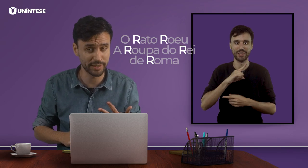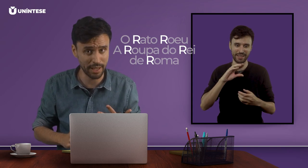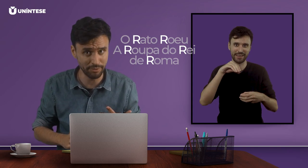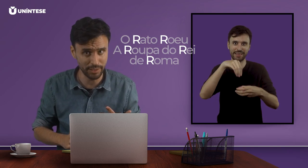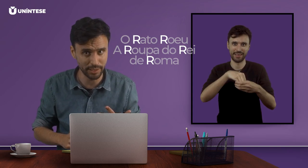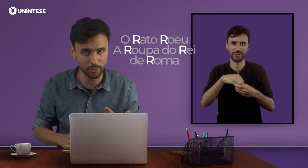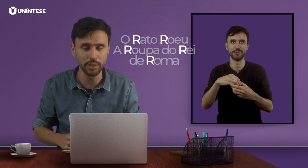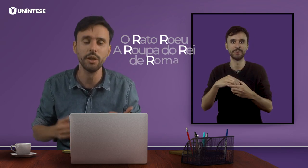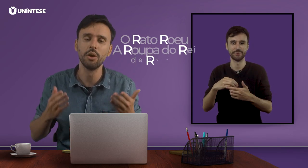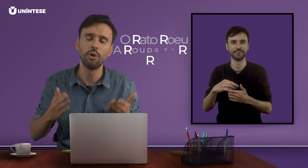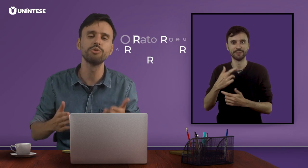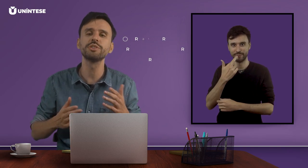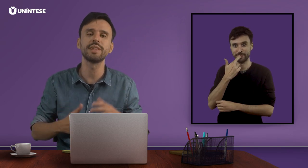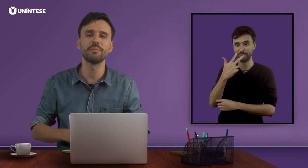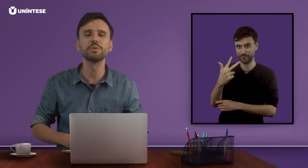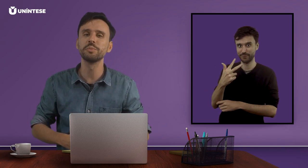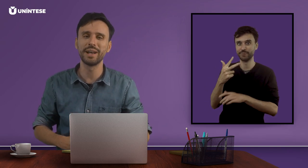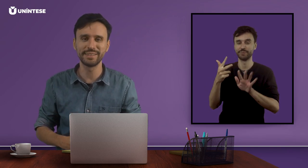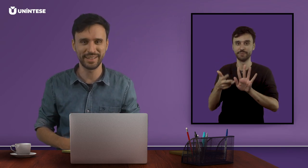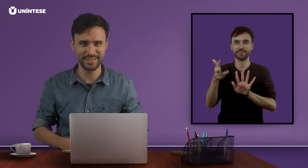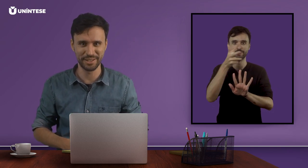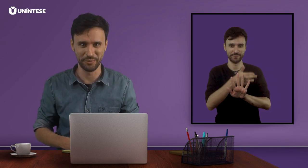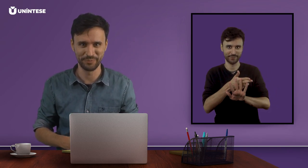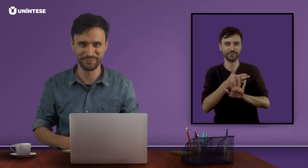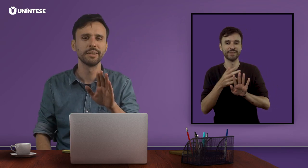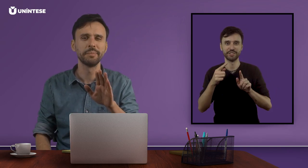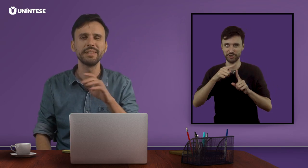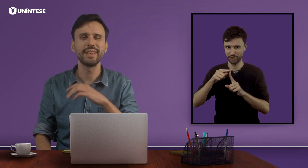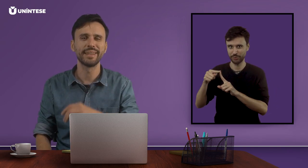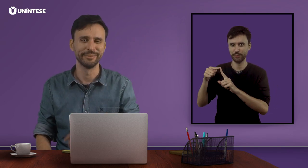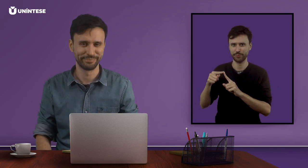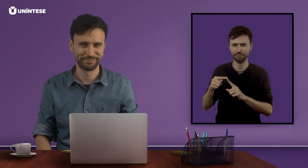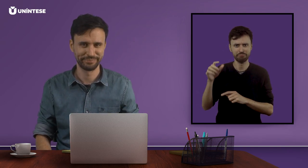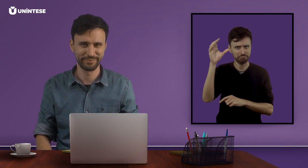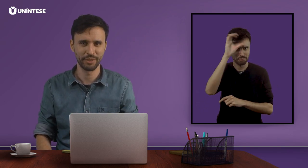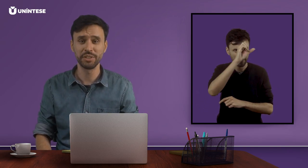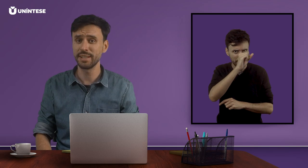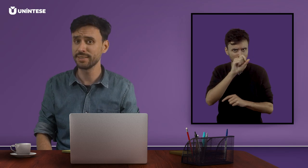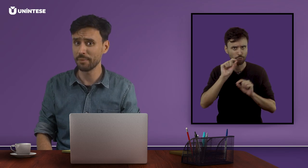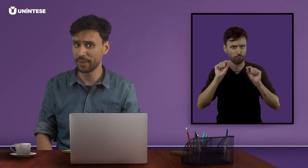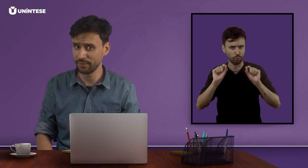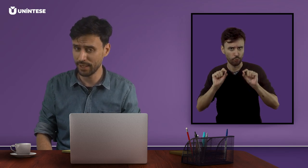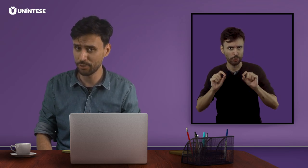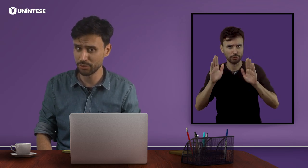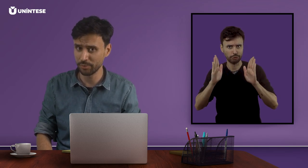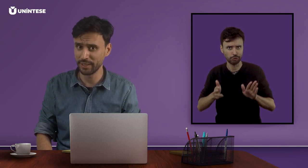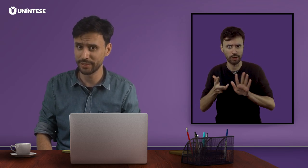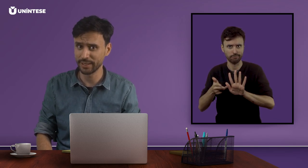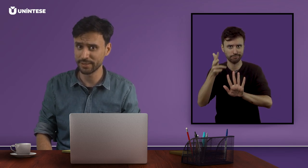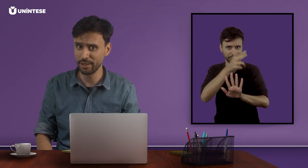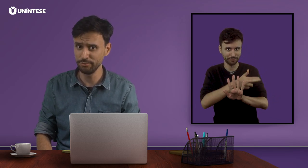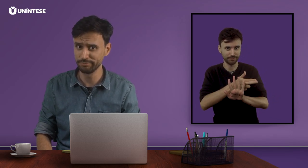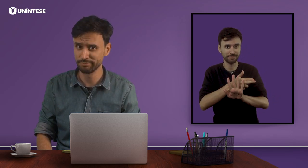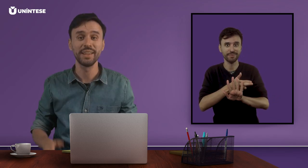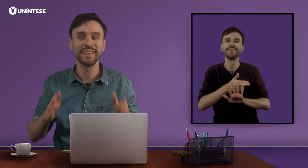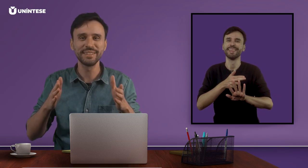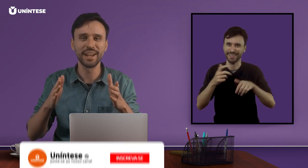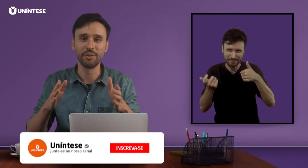trava-língua, onde temos uma aliteração. Mas e aí? Você está aprendendo sobre a aliteração? Então,